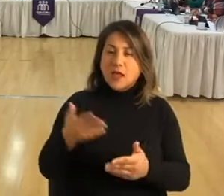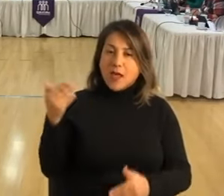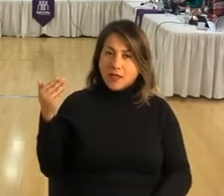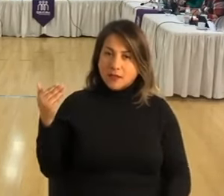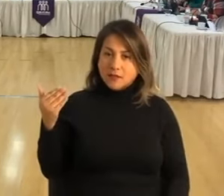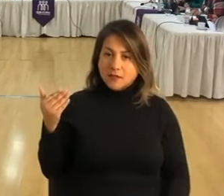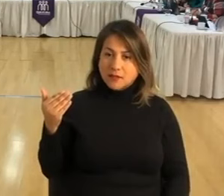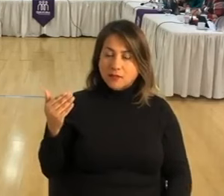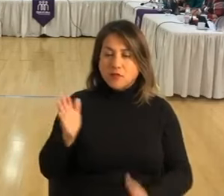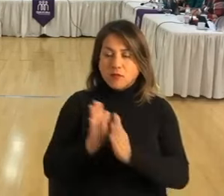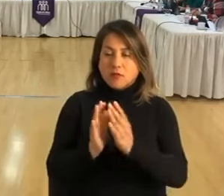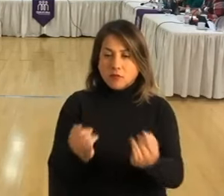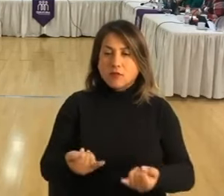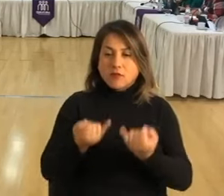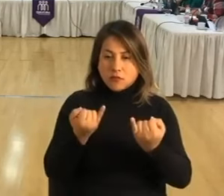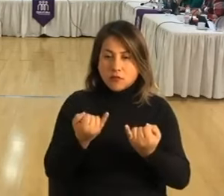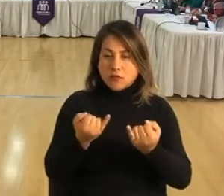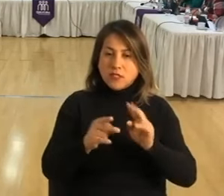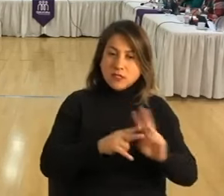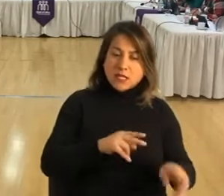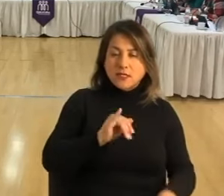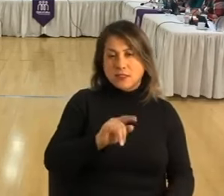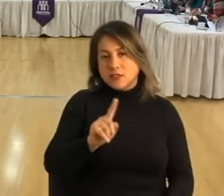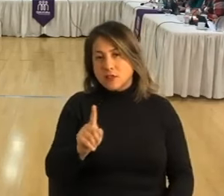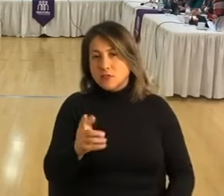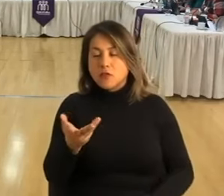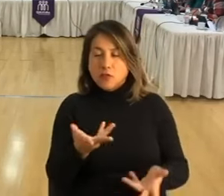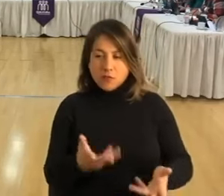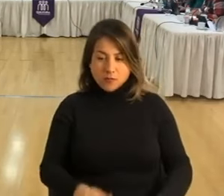anteriormente también. O si no se realizaba.